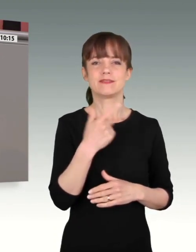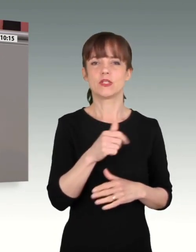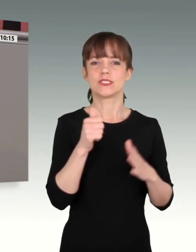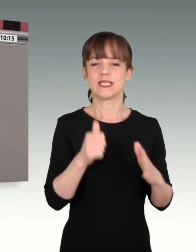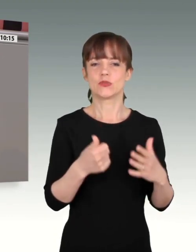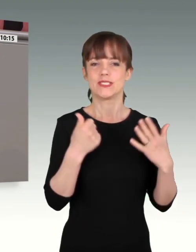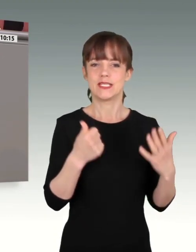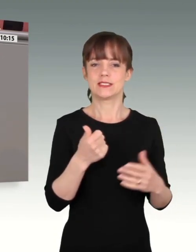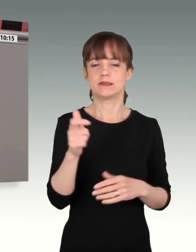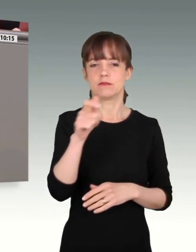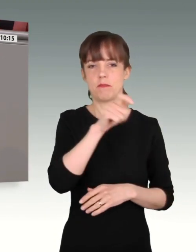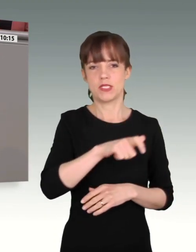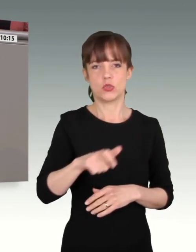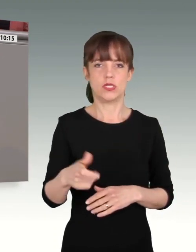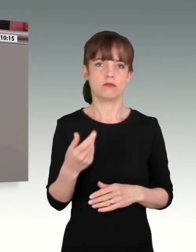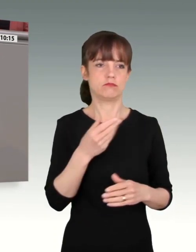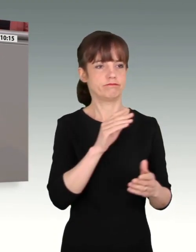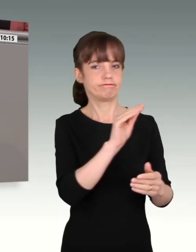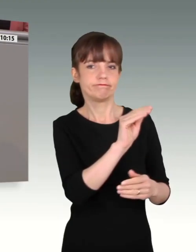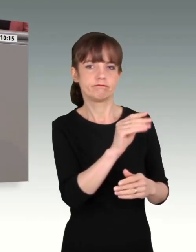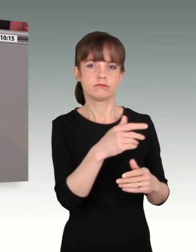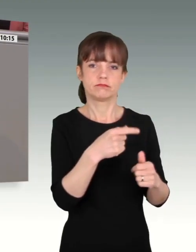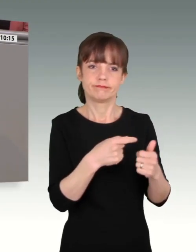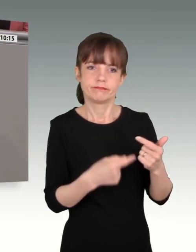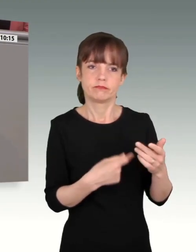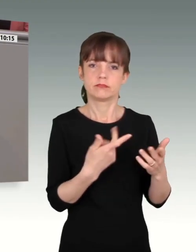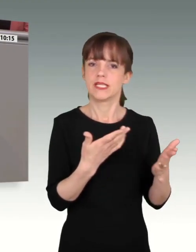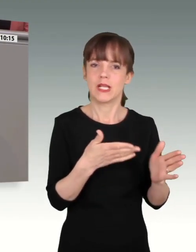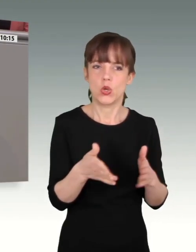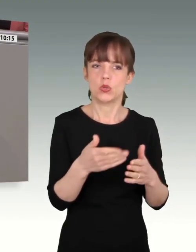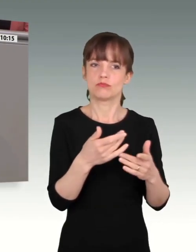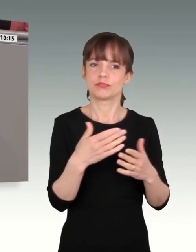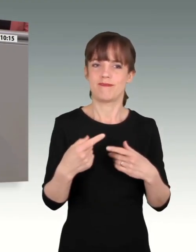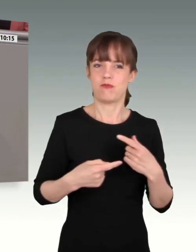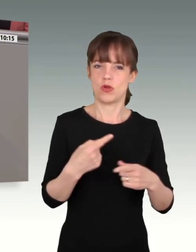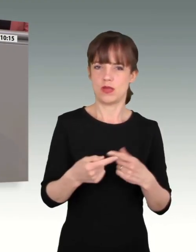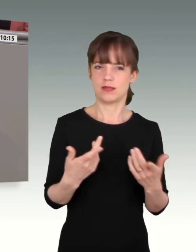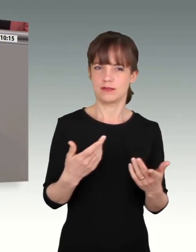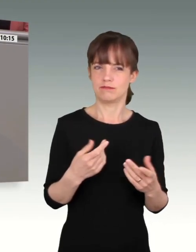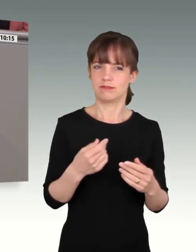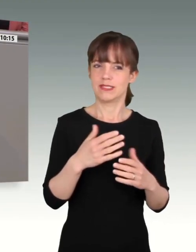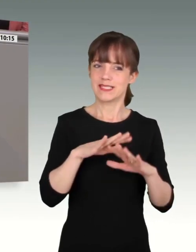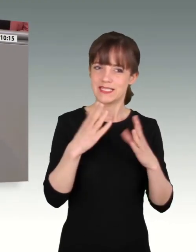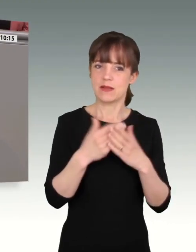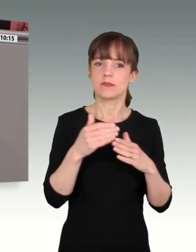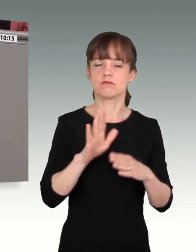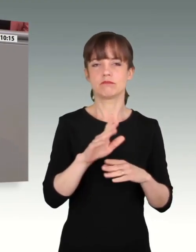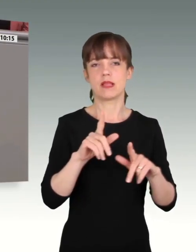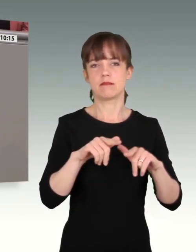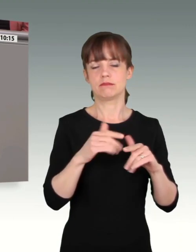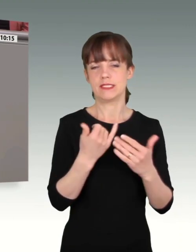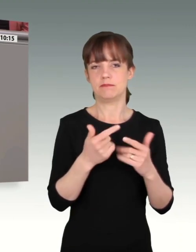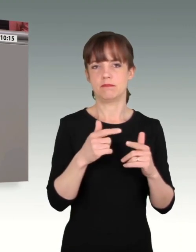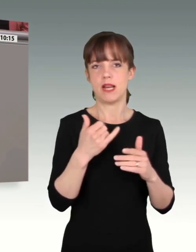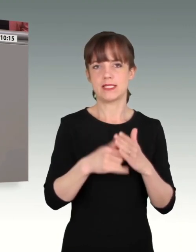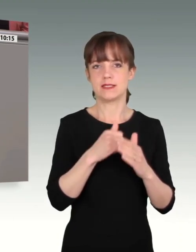In zahlreichen Besuchen bei der Truppe haben Sie zugehört und haben sich ansprechbar gezeigt. Danke, dass Sie Ihre Arbeit so gewissenhaft